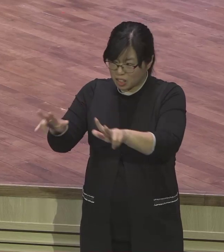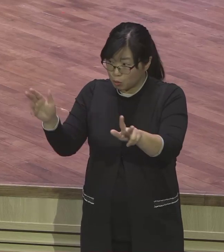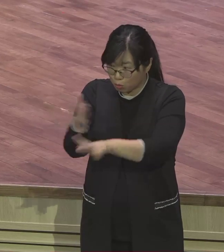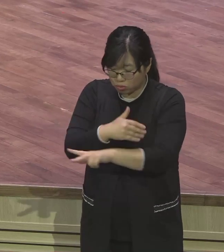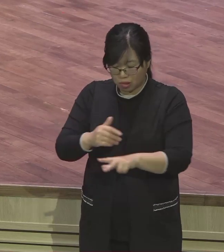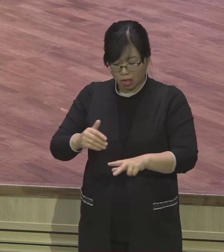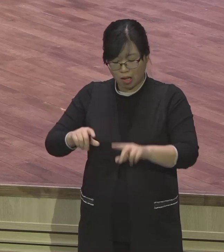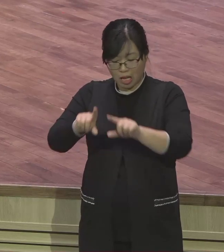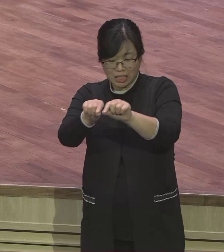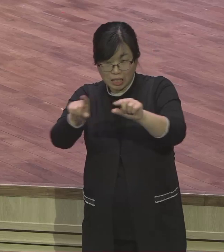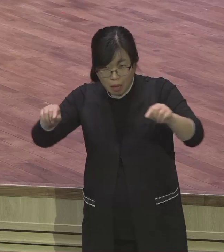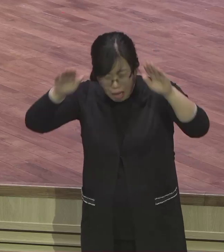먹지 말고 가지 마세요.